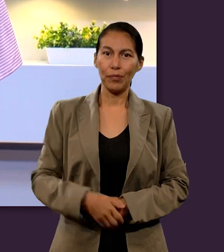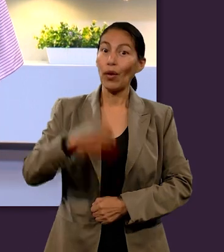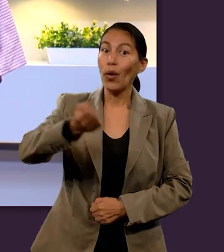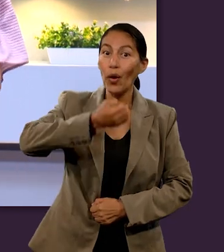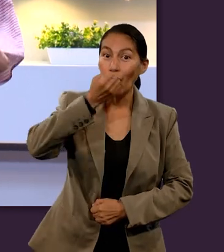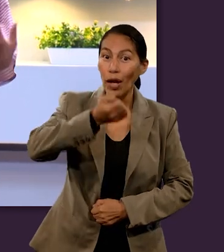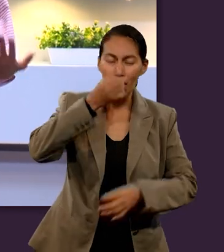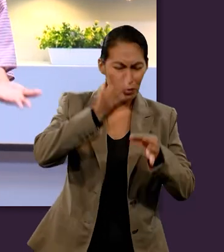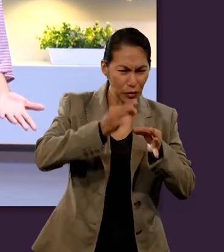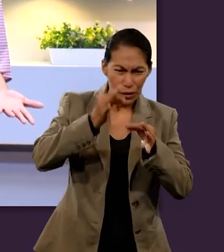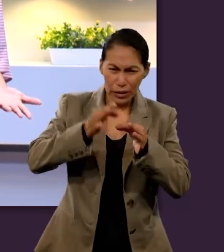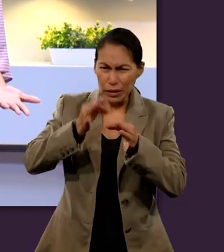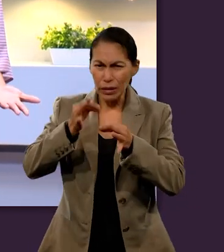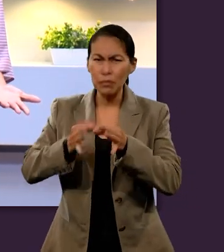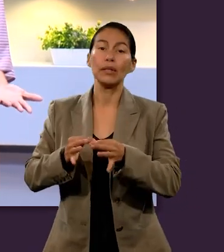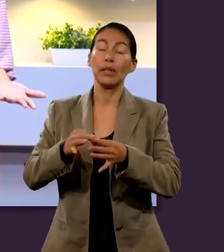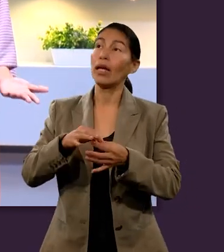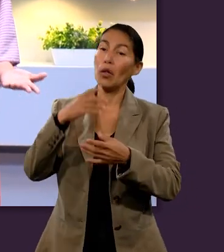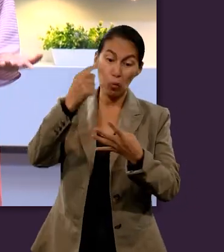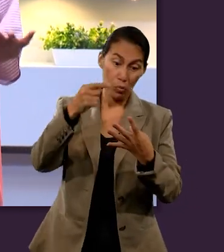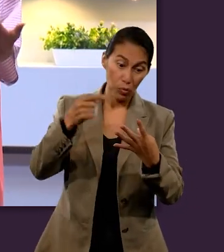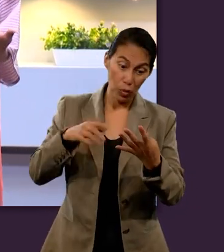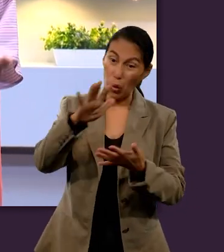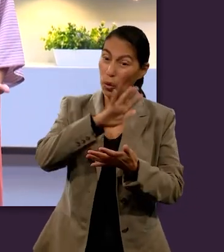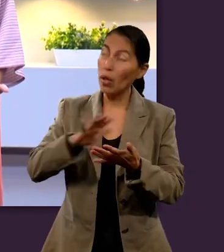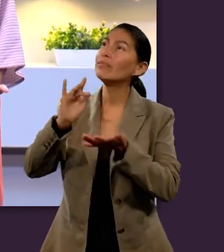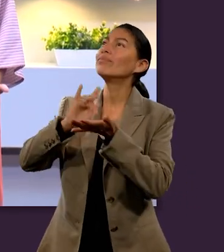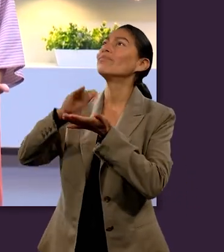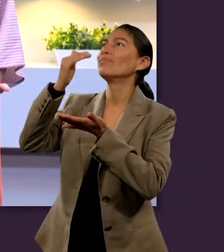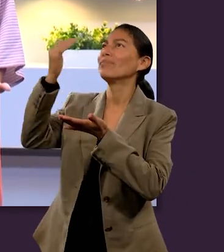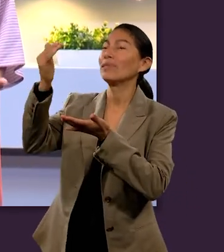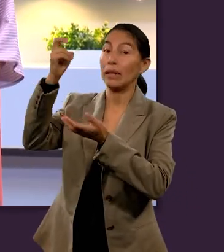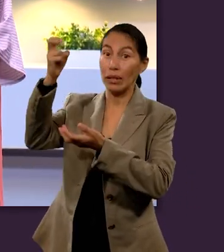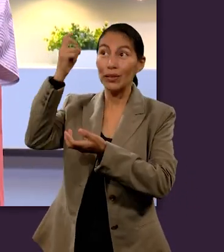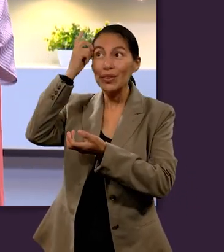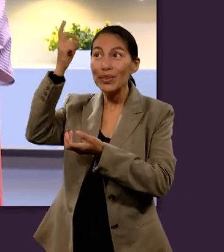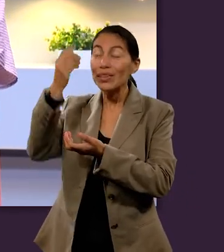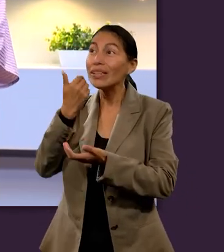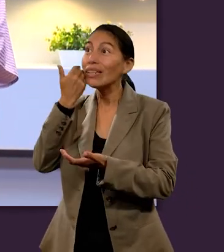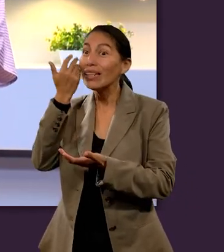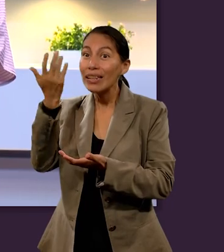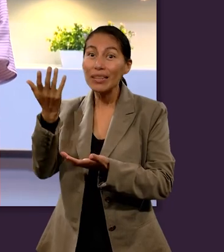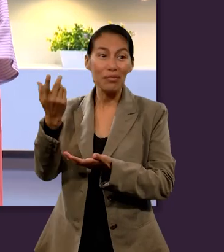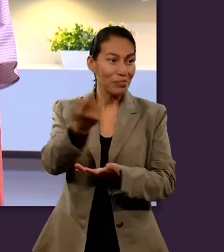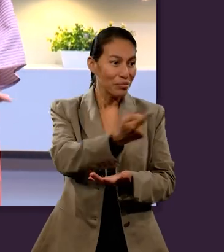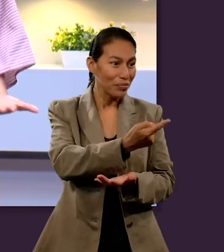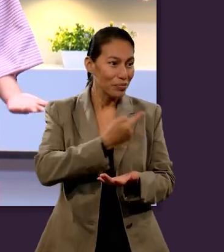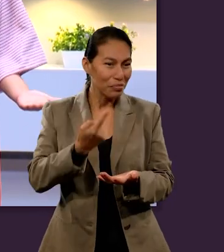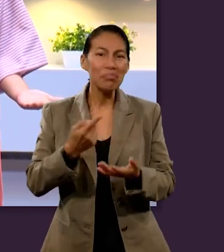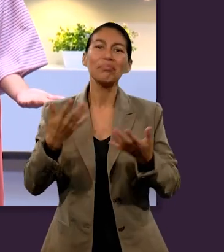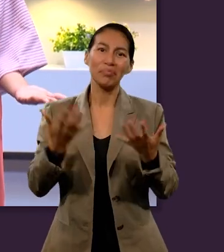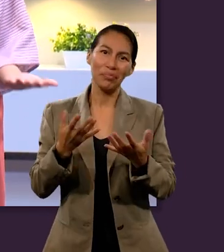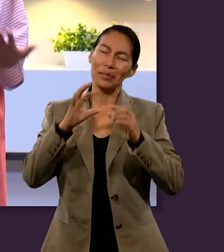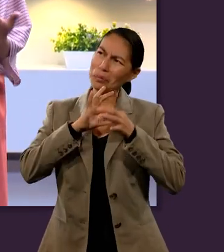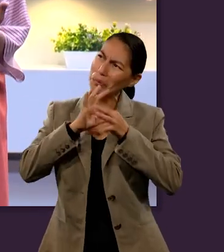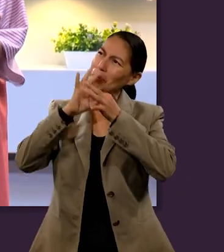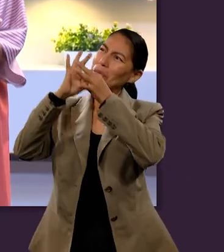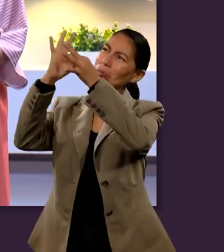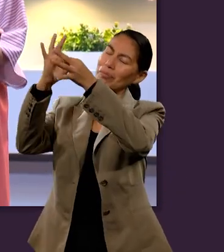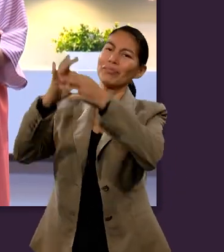Orad sin cesar, dad gracias en todo, porque esta es la voluntad de Dios para con vosotros